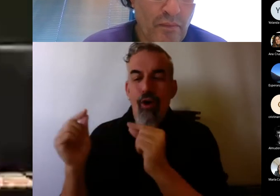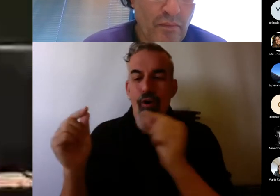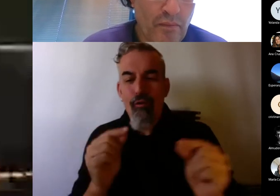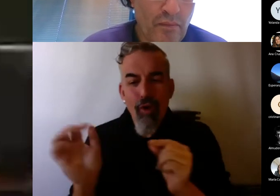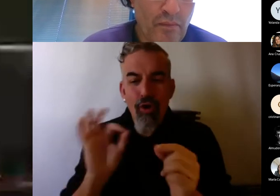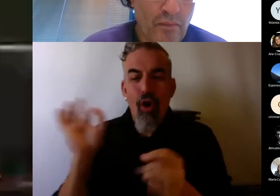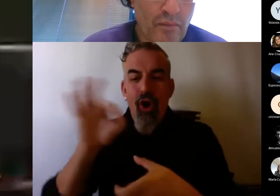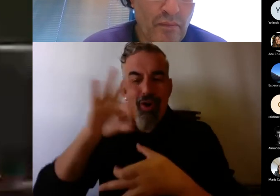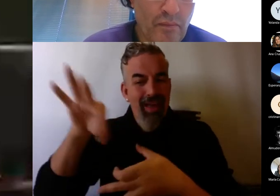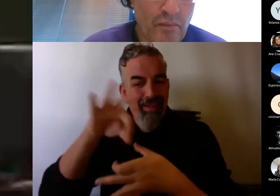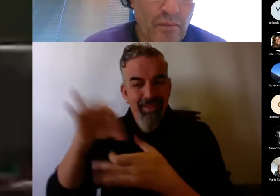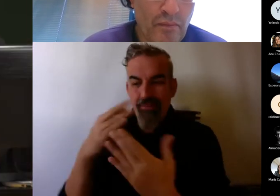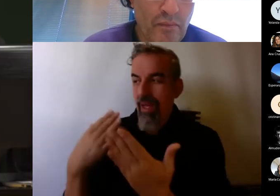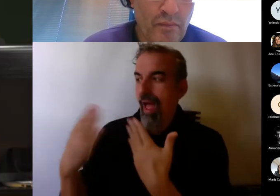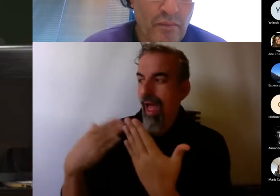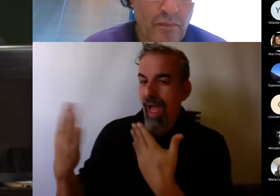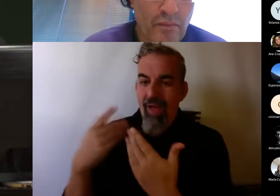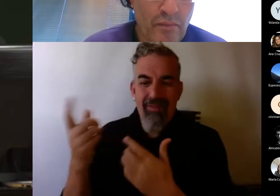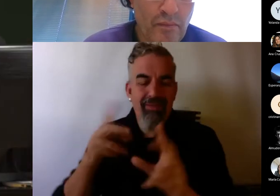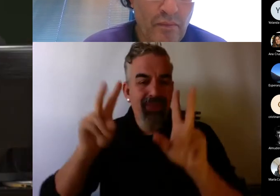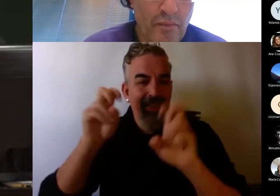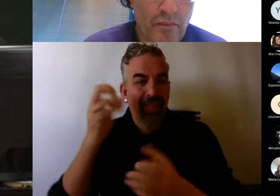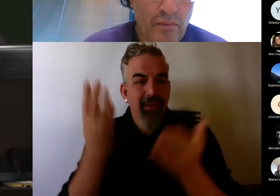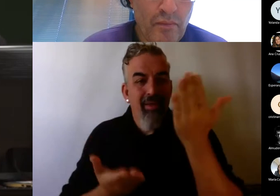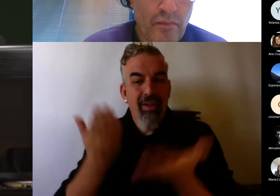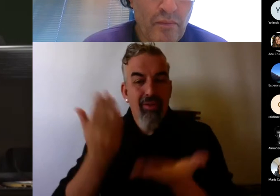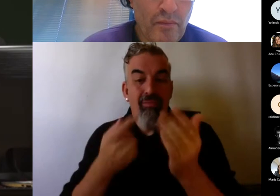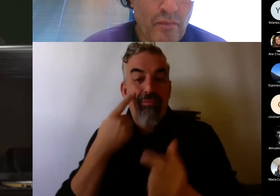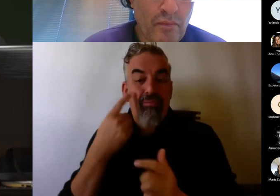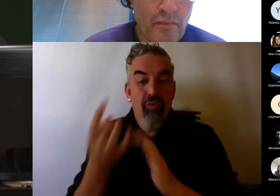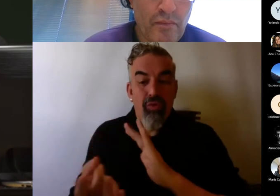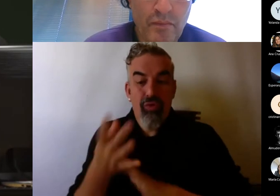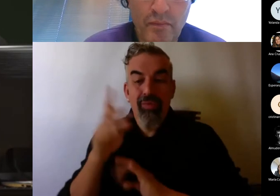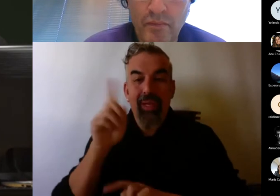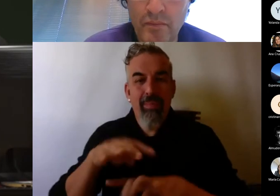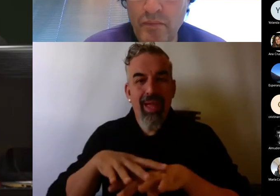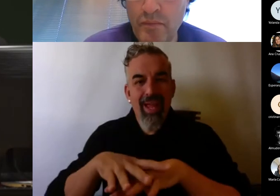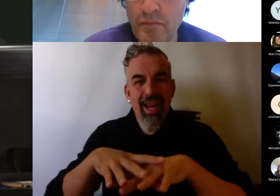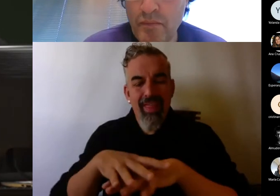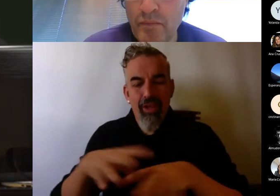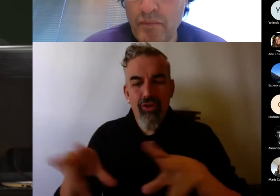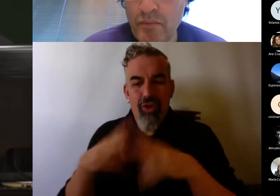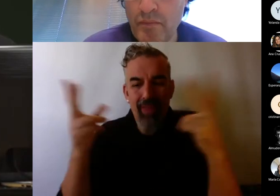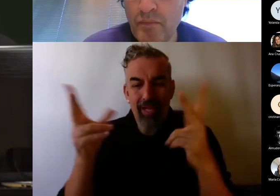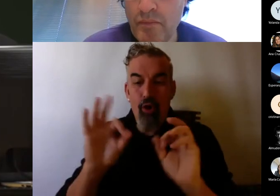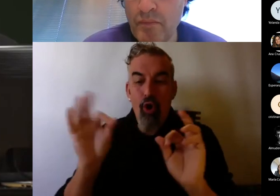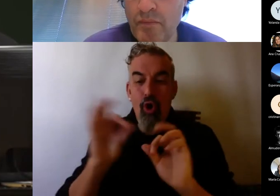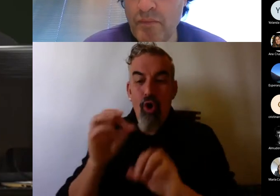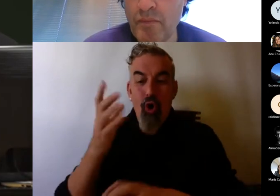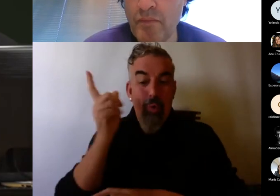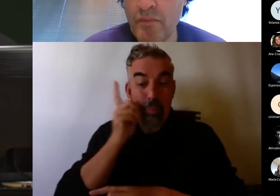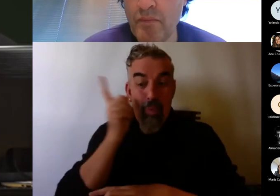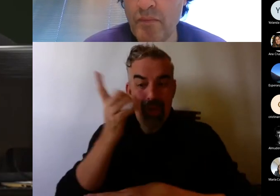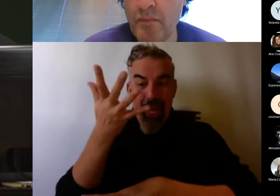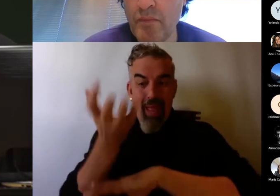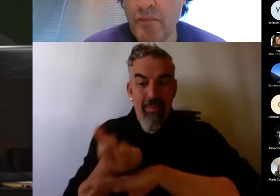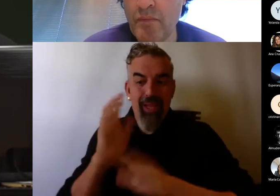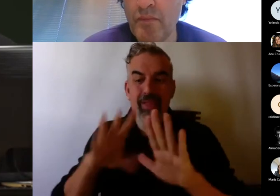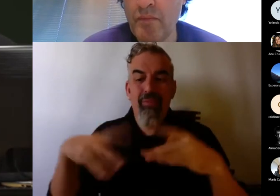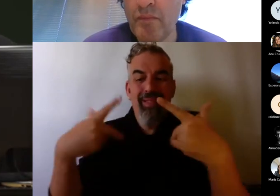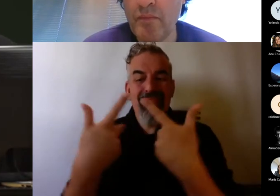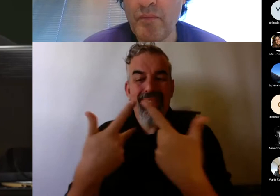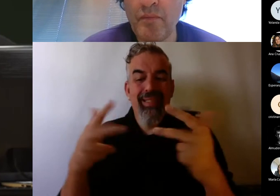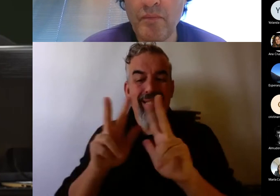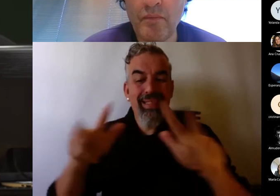compartimos, en las redes, en el PIMS, y para